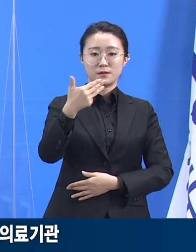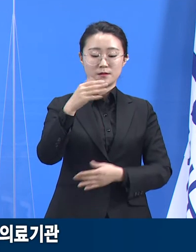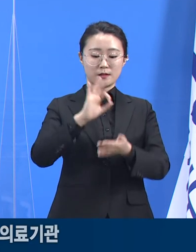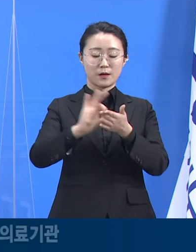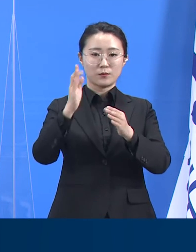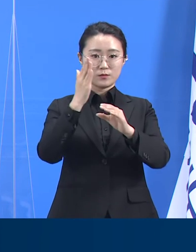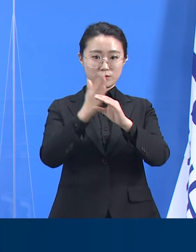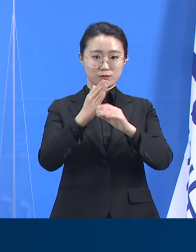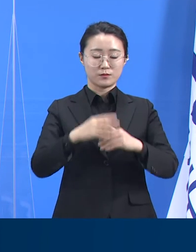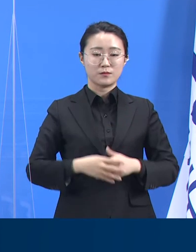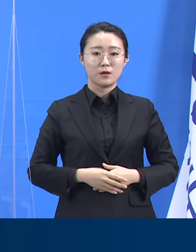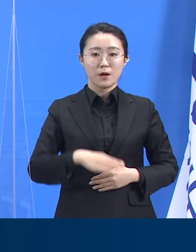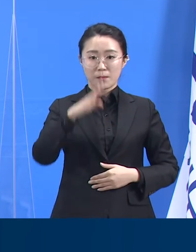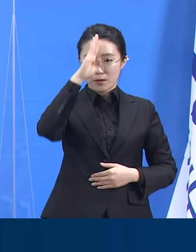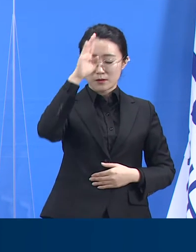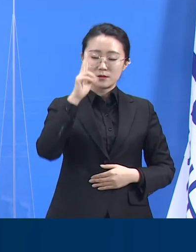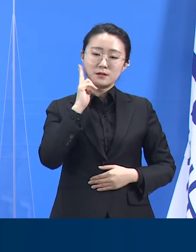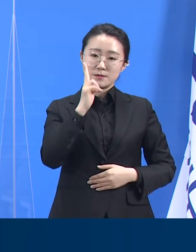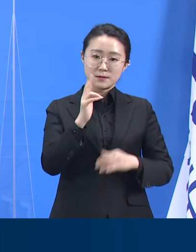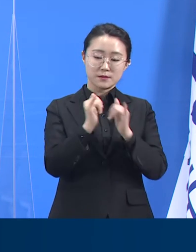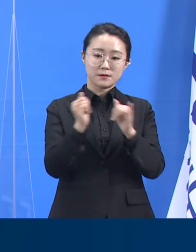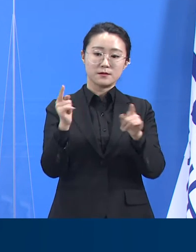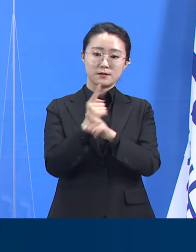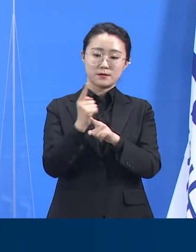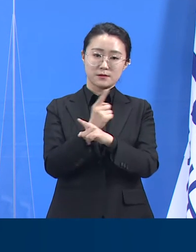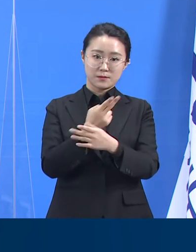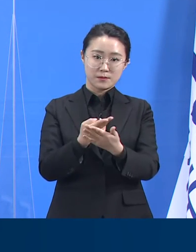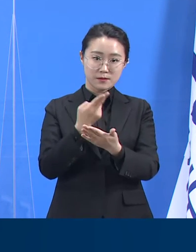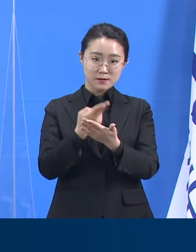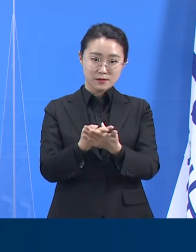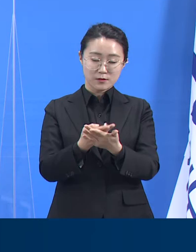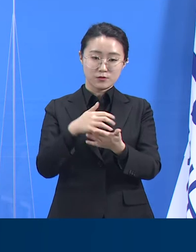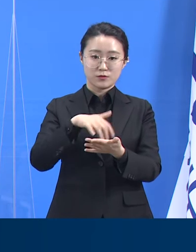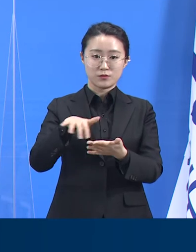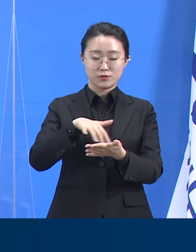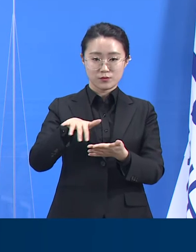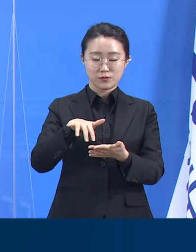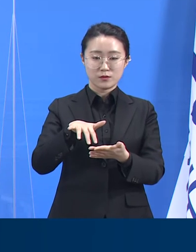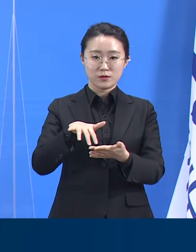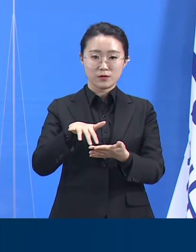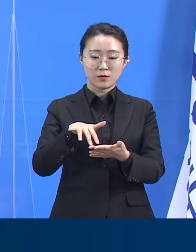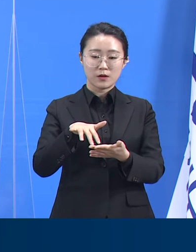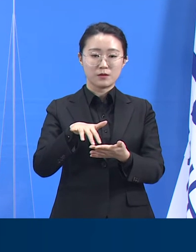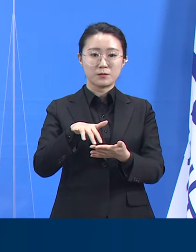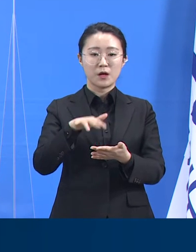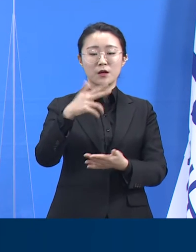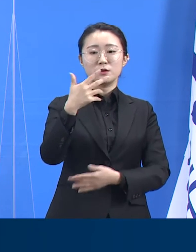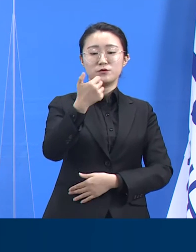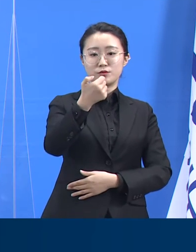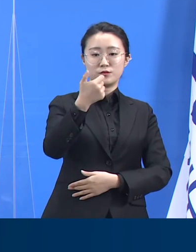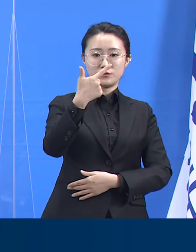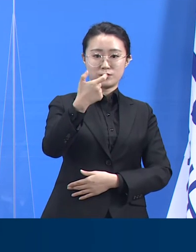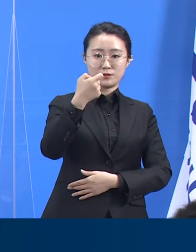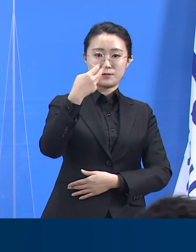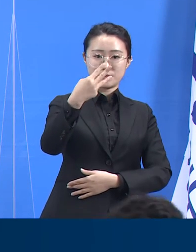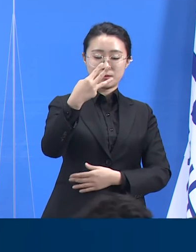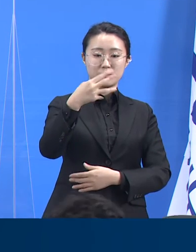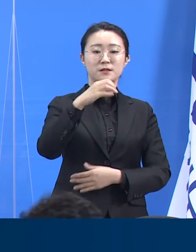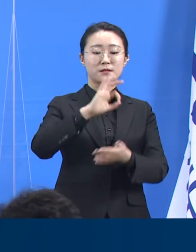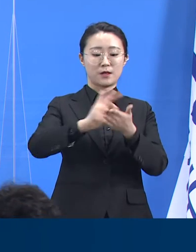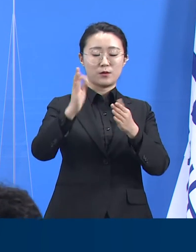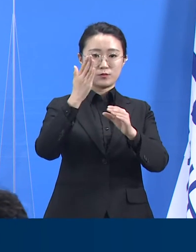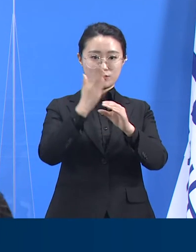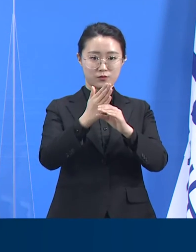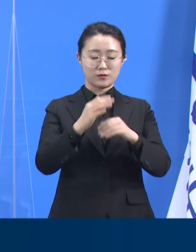중증환자 치료 병상은 총 204병상을 확보하였으며 이중 63개를 사용 중입니다. 현재